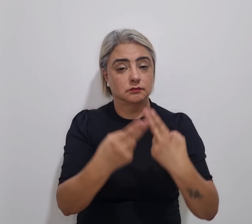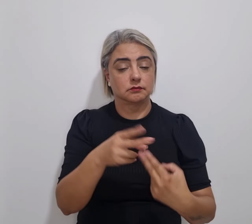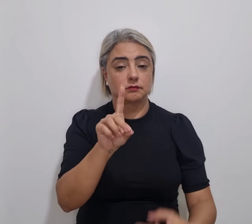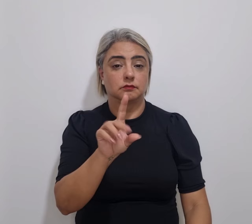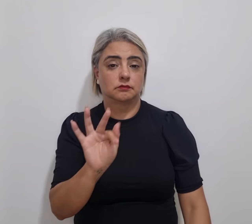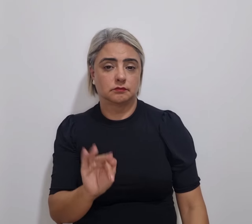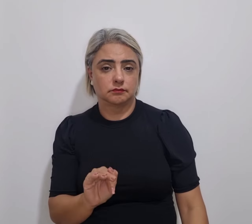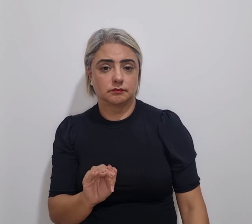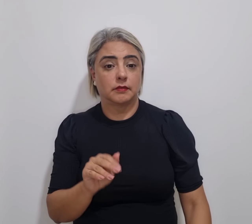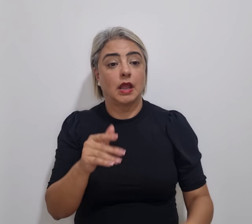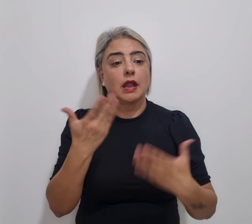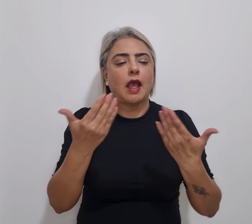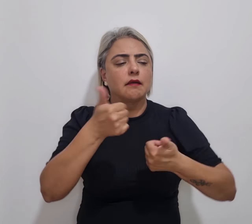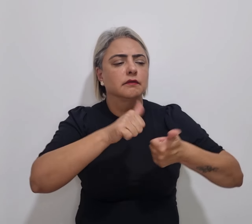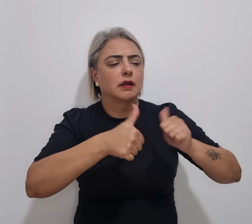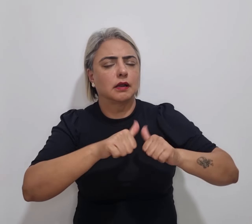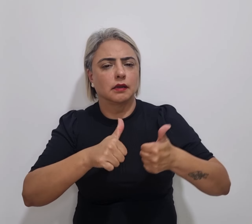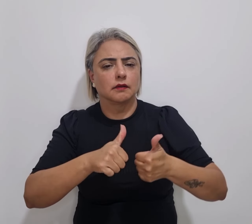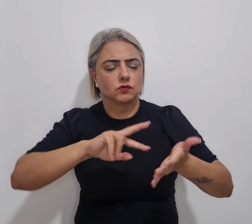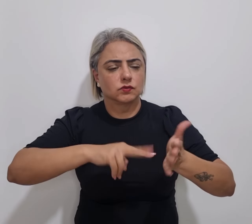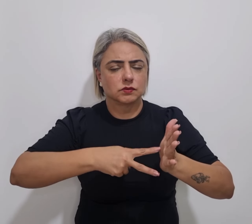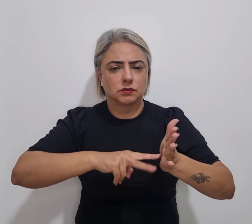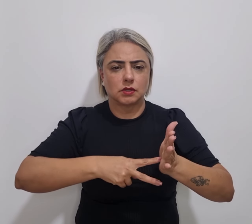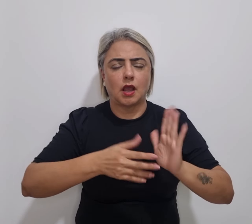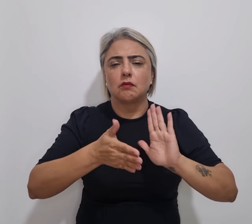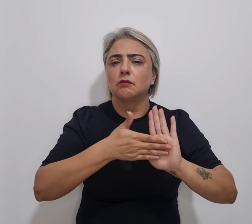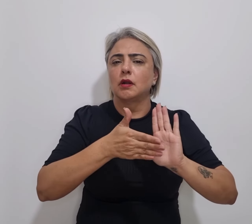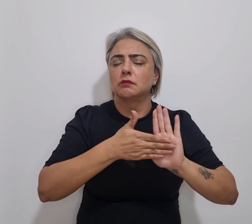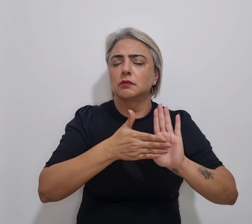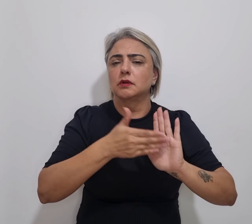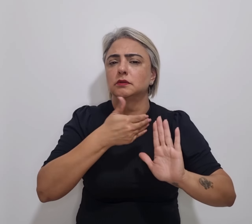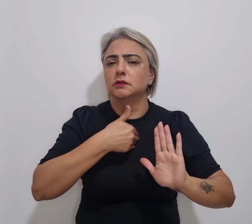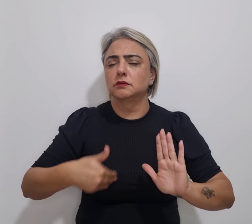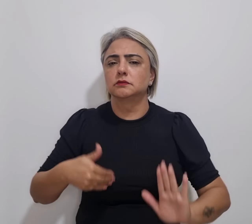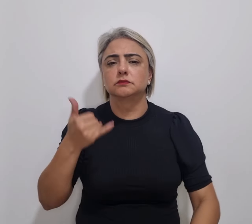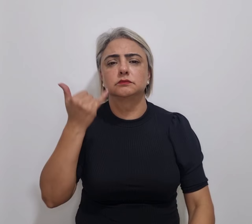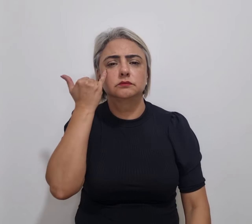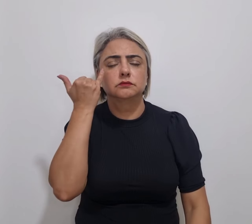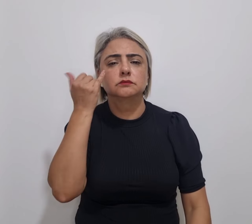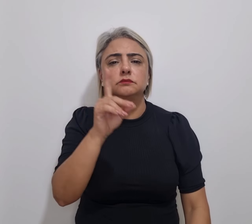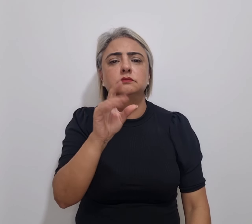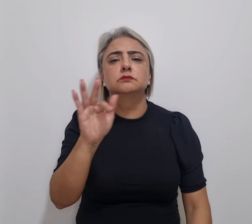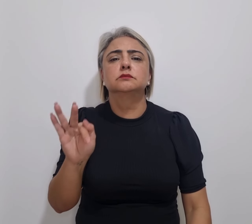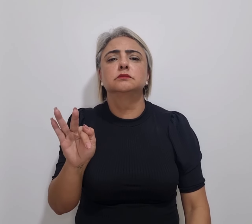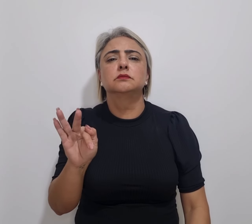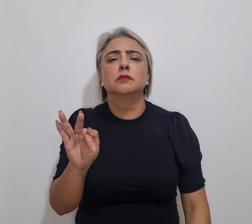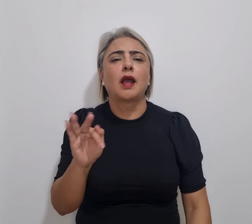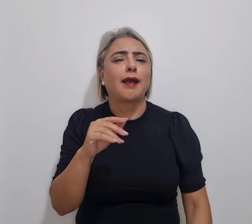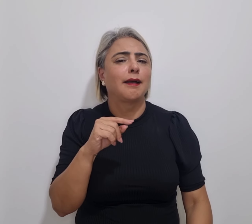Na avaliação do Simpro, a proposta do governo do Distrito Federal inviabiliza o